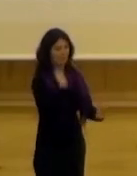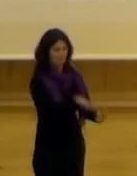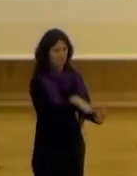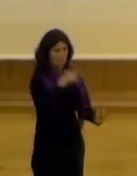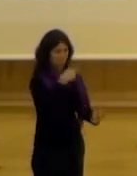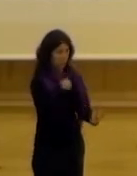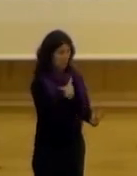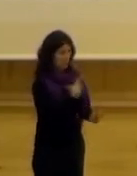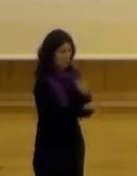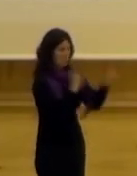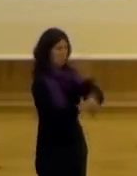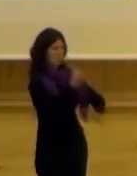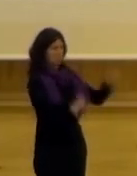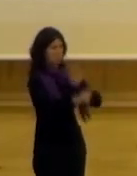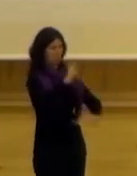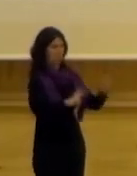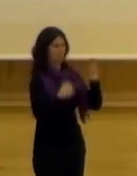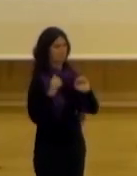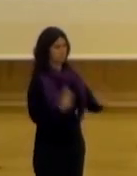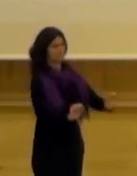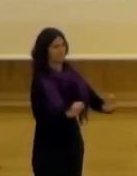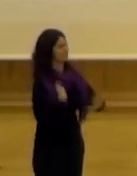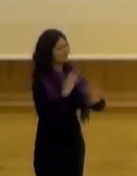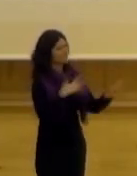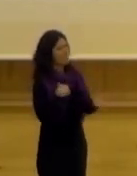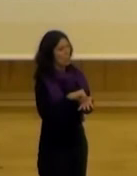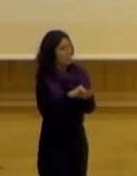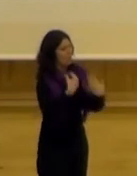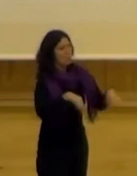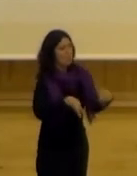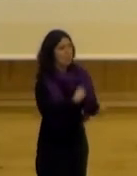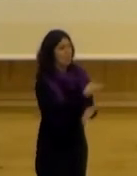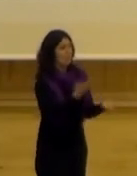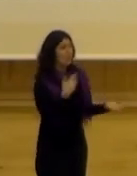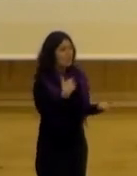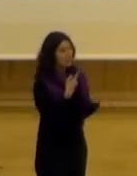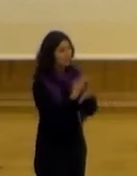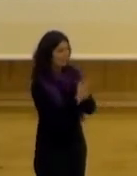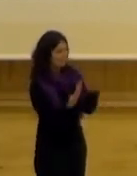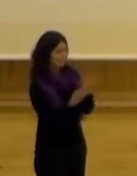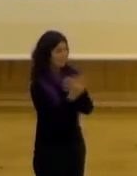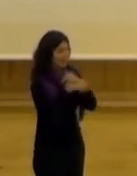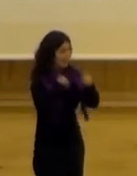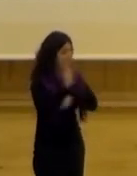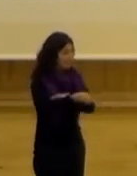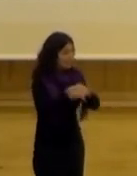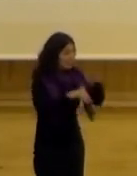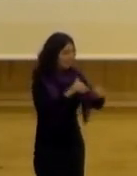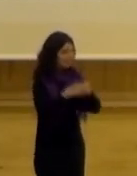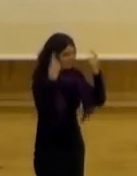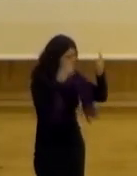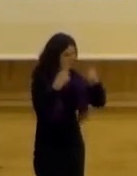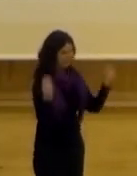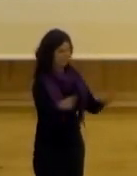defraudar las expectativas entonces yo creo que hay un poco de todo nuestra labor a futuro y en la nueva convocatoria será mejorar